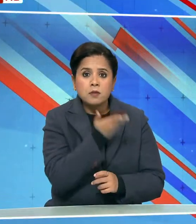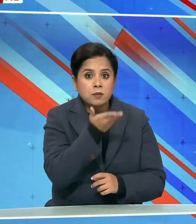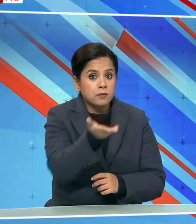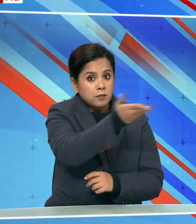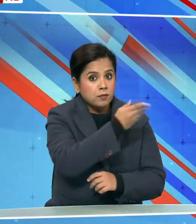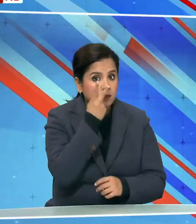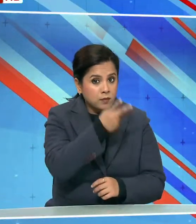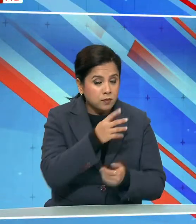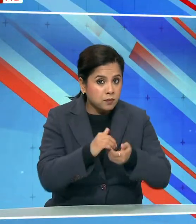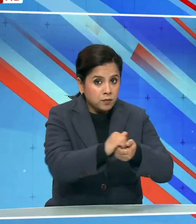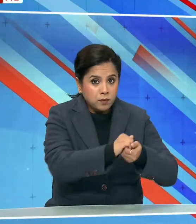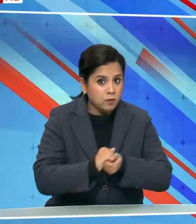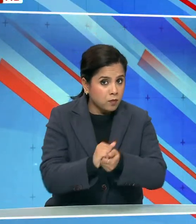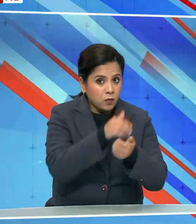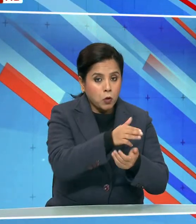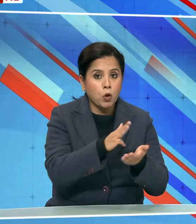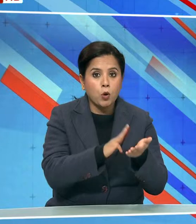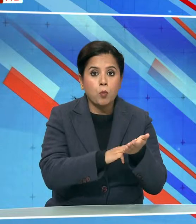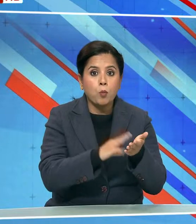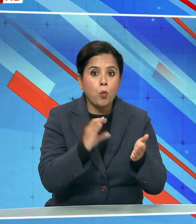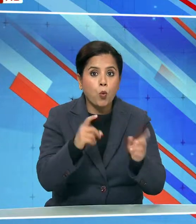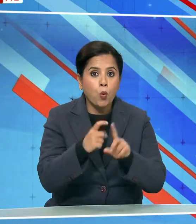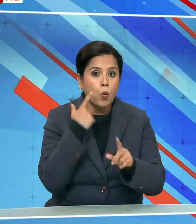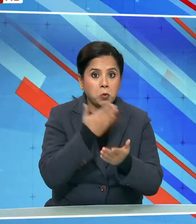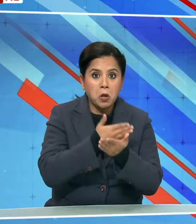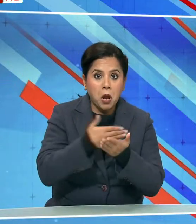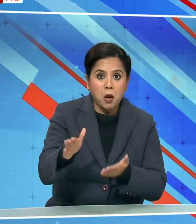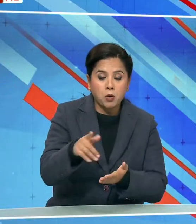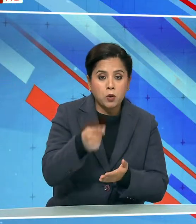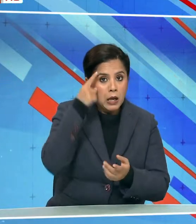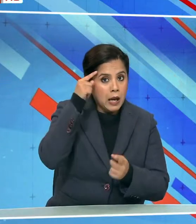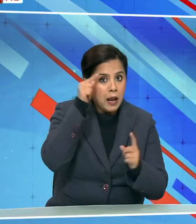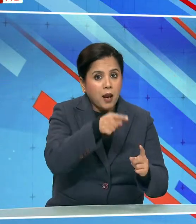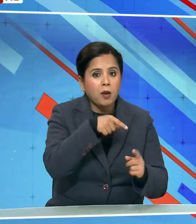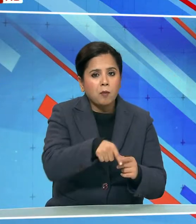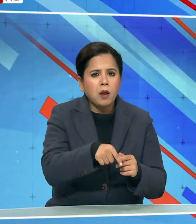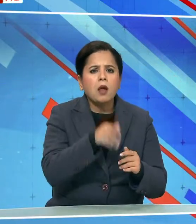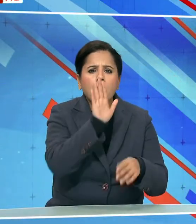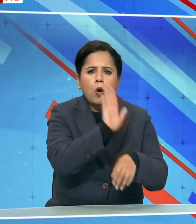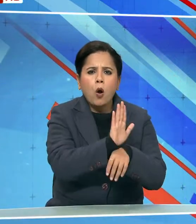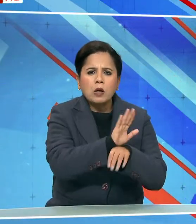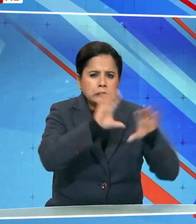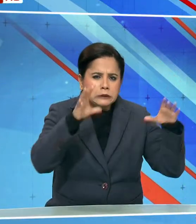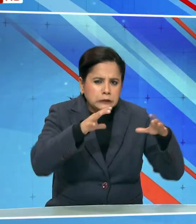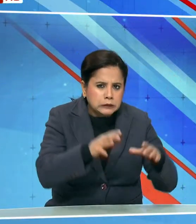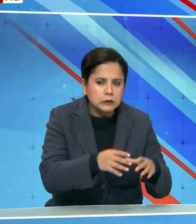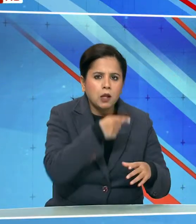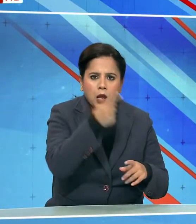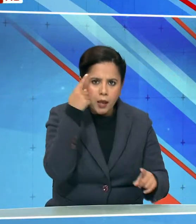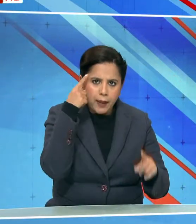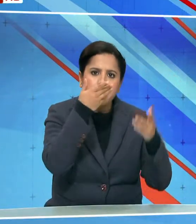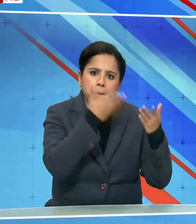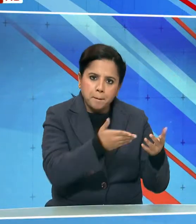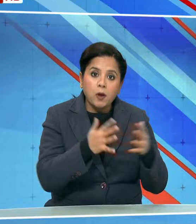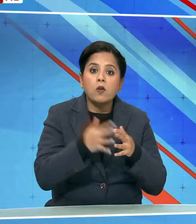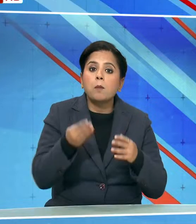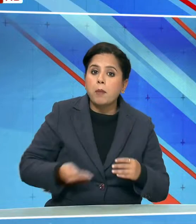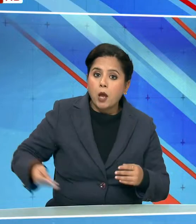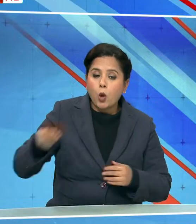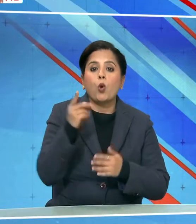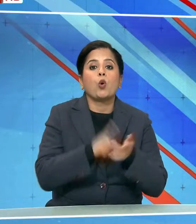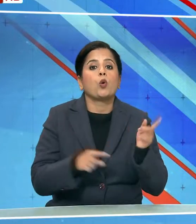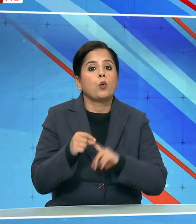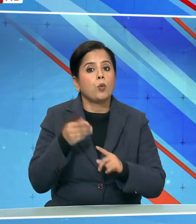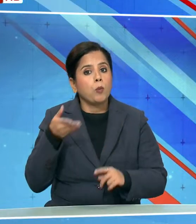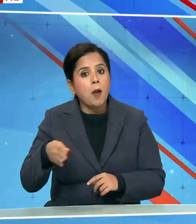गड़बंदन के साथी मोदी हटाओ से ज्यादा कॉंग्रेस घटाओ की मानसिक्ता लेकर कहते ह कि बंगाल उत्तर